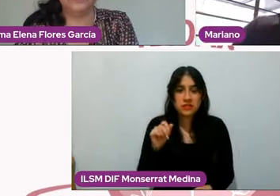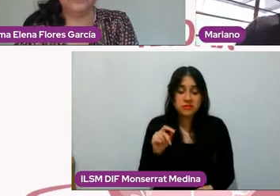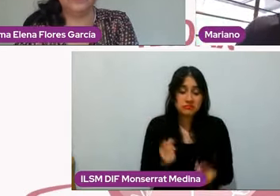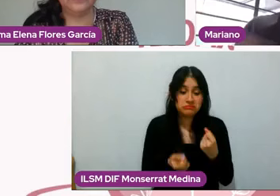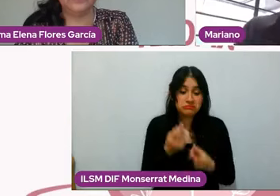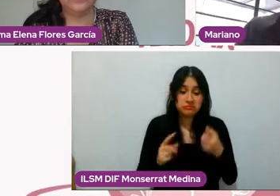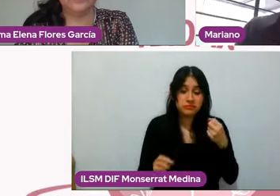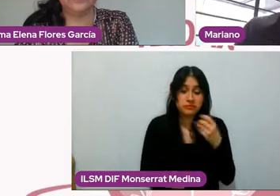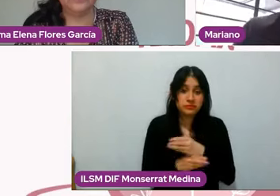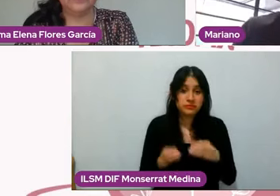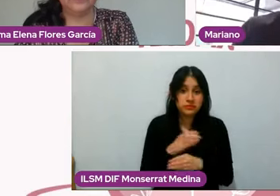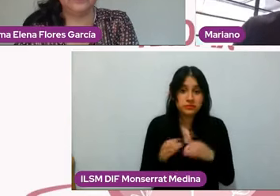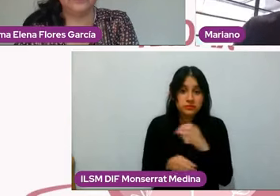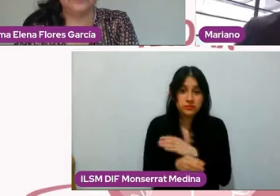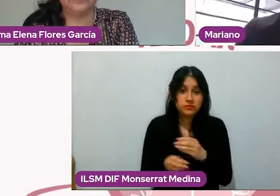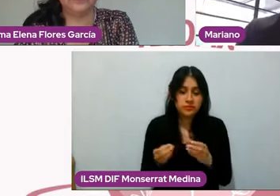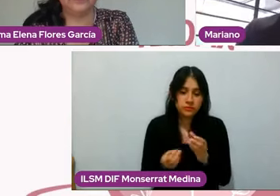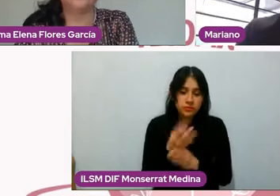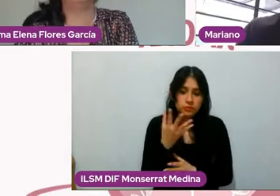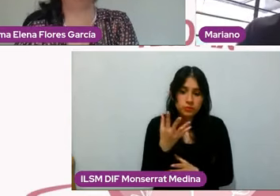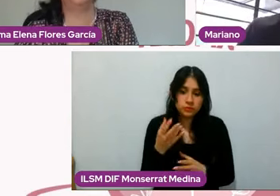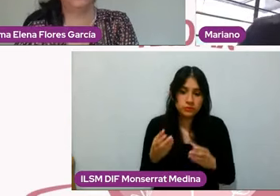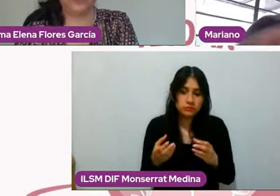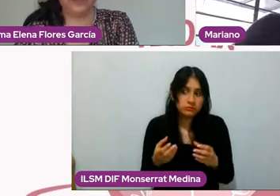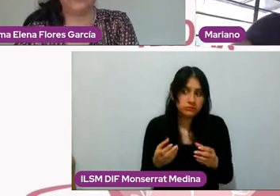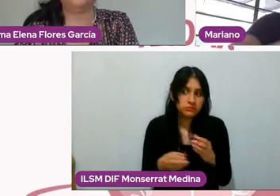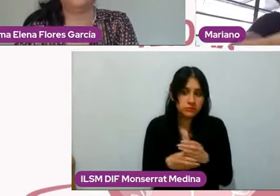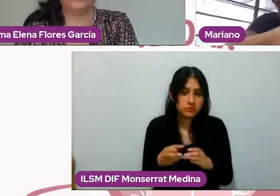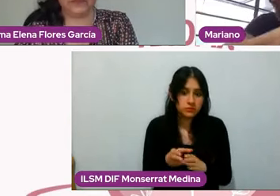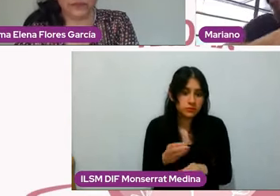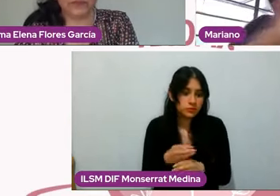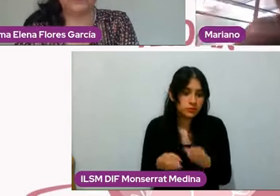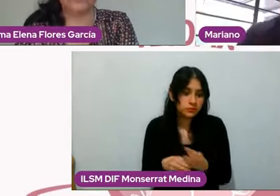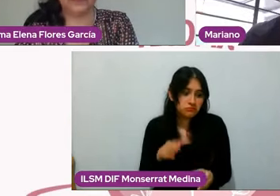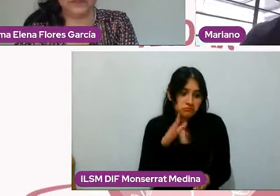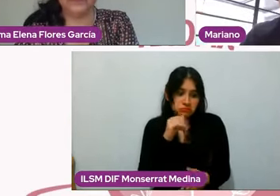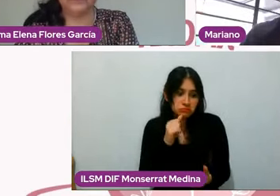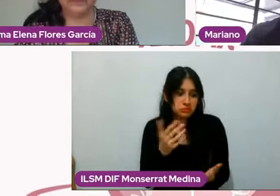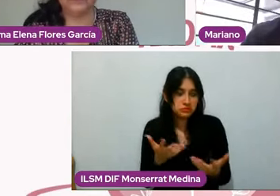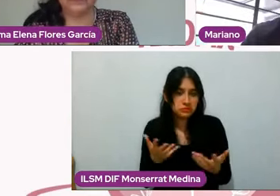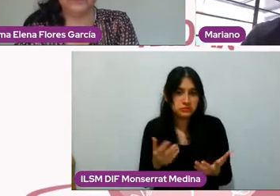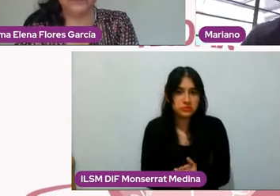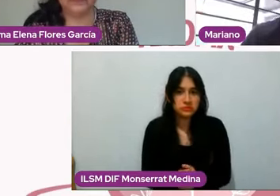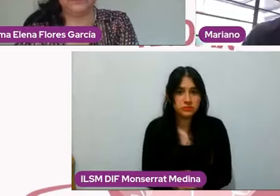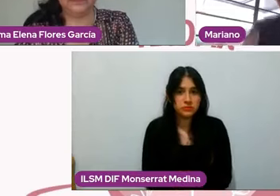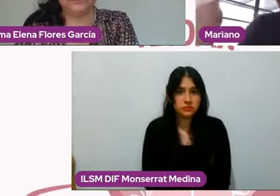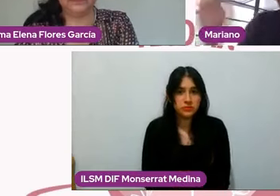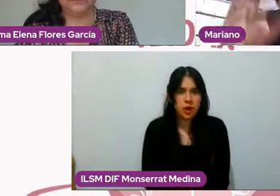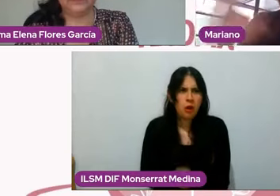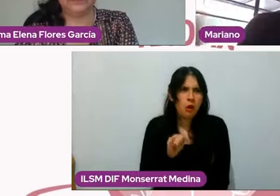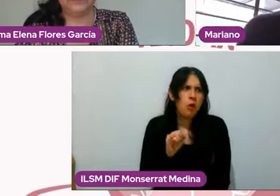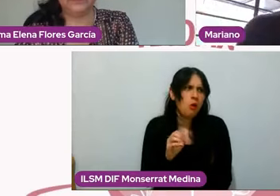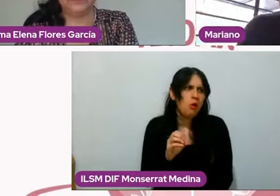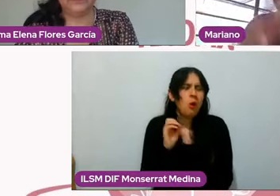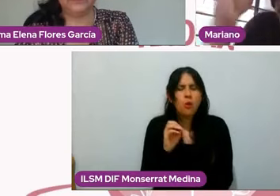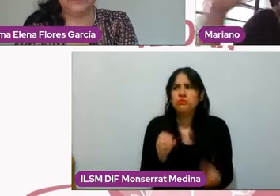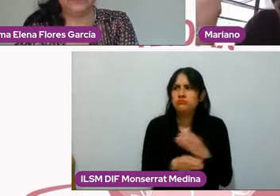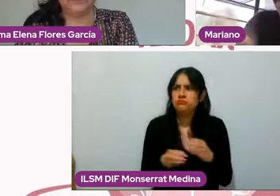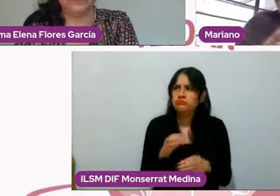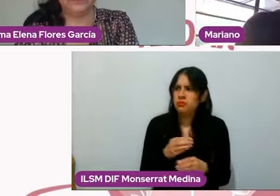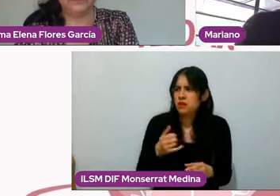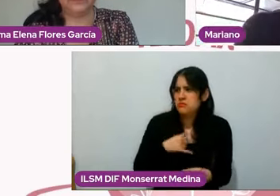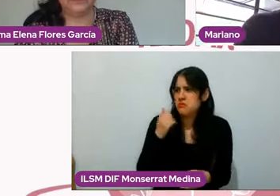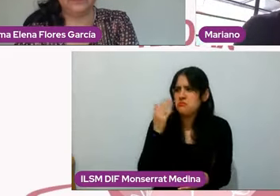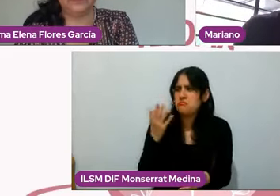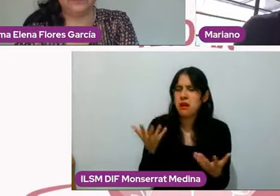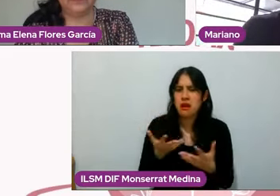yo como la otra persona se esté perdiendo de nuevas experiencias o de las experiencias que se le pegan las ganas y la experiencia es, me